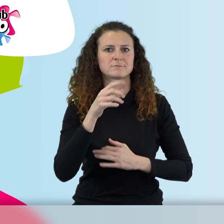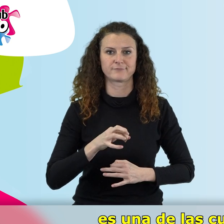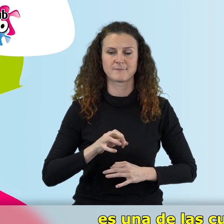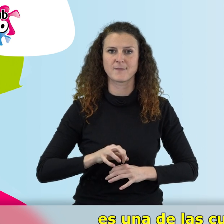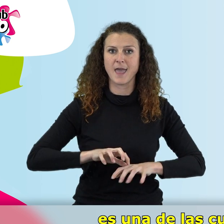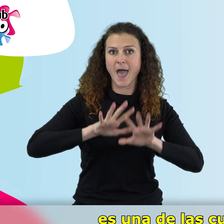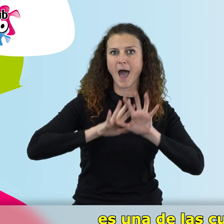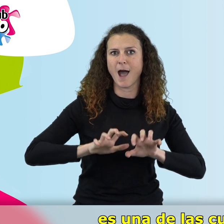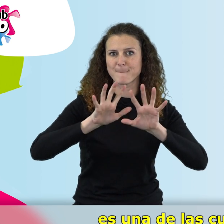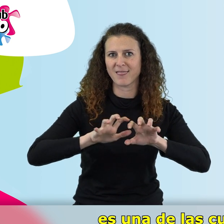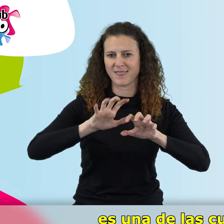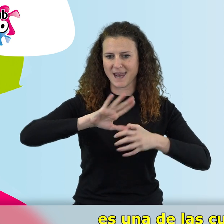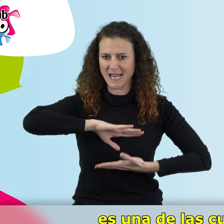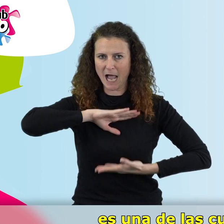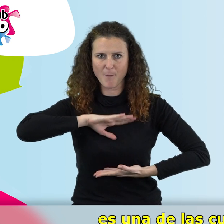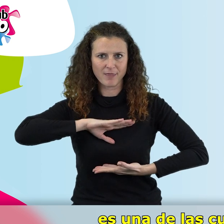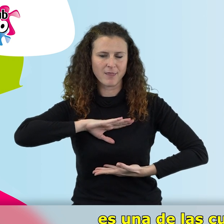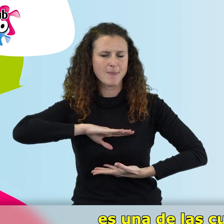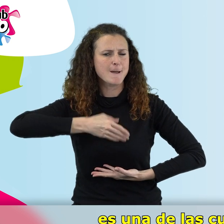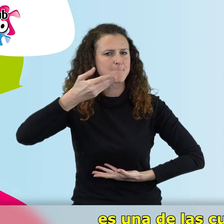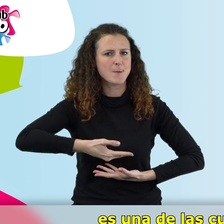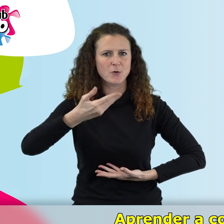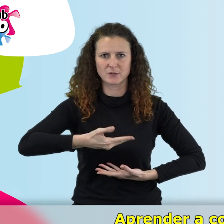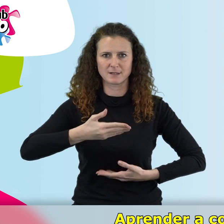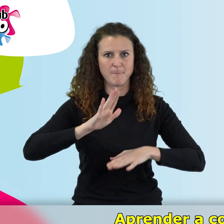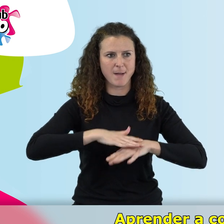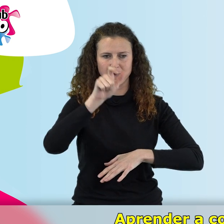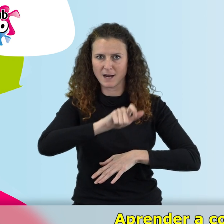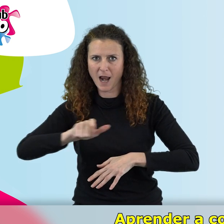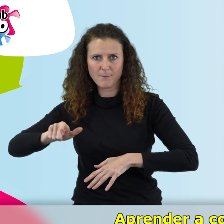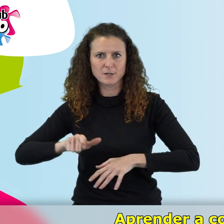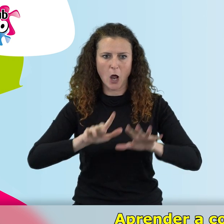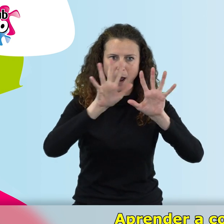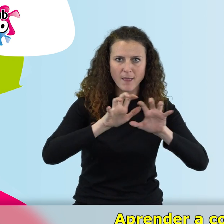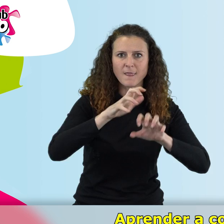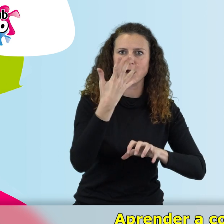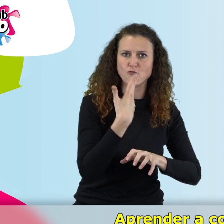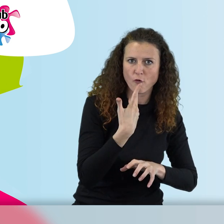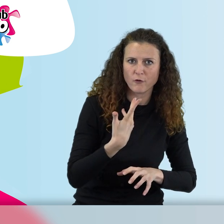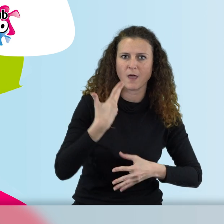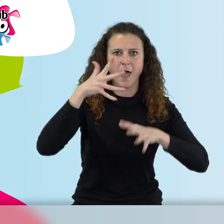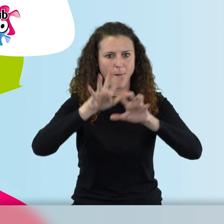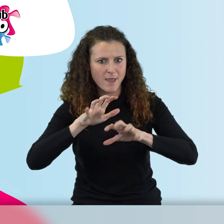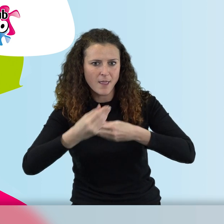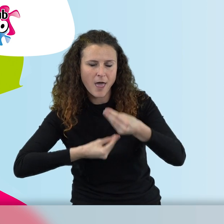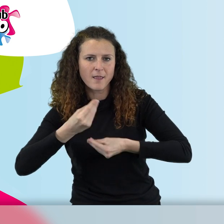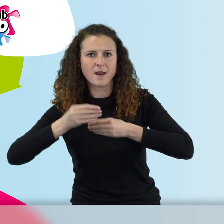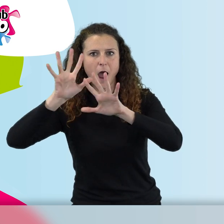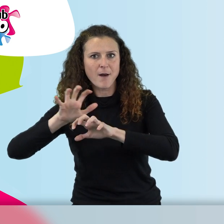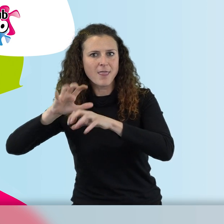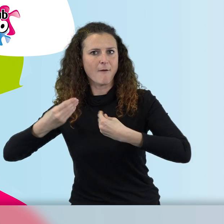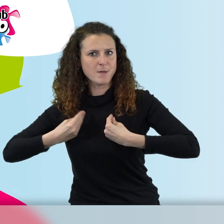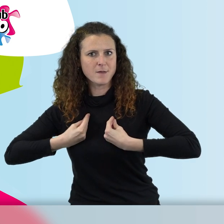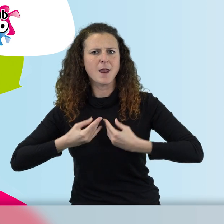de aprender es una de las cualidades más destacadas del ser humano. Aprender a conocer, aprender a hacer, aprender a vivir